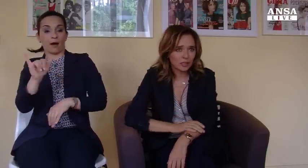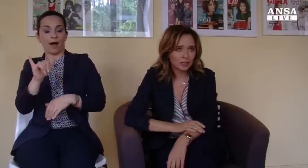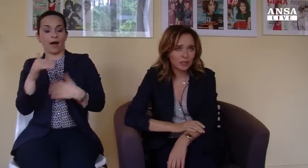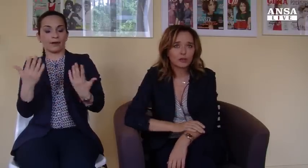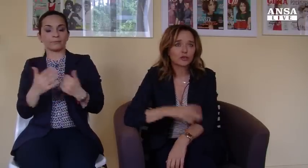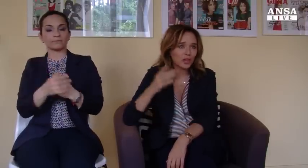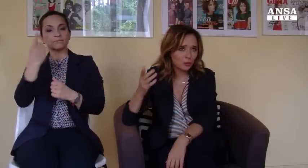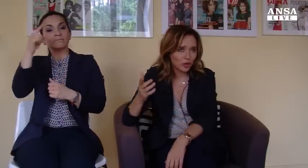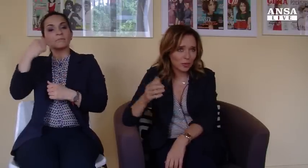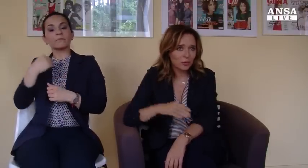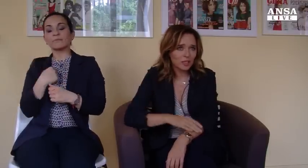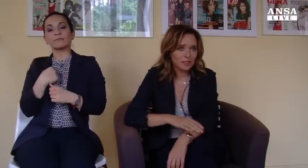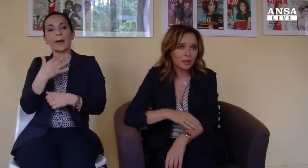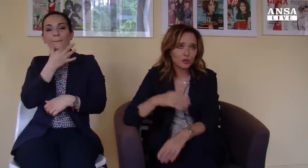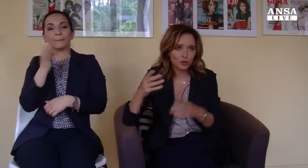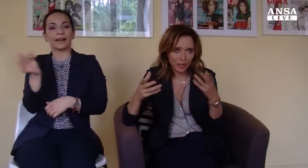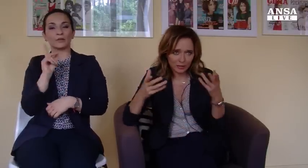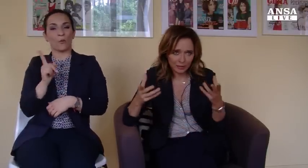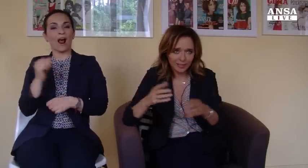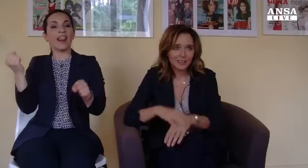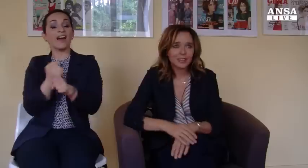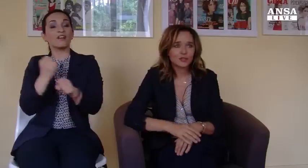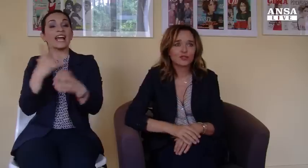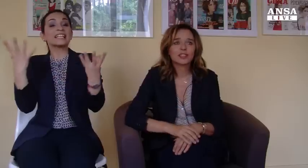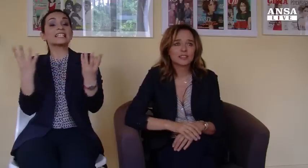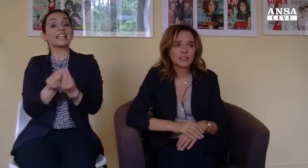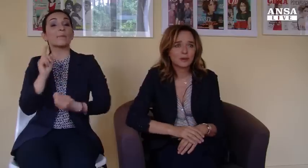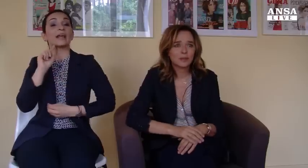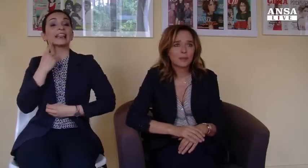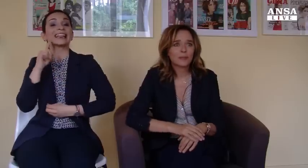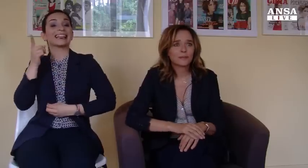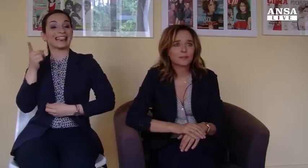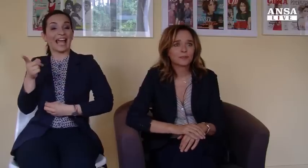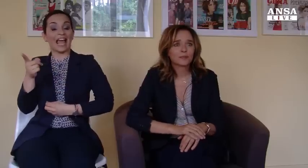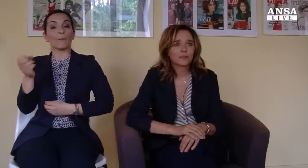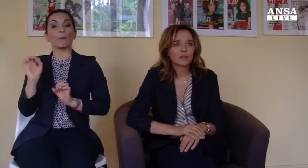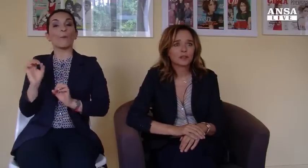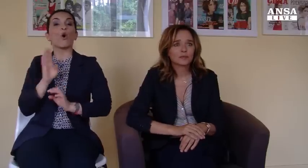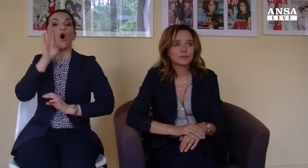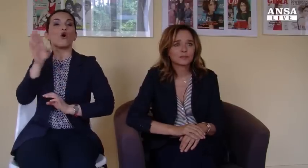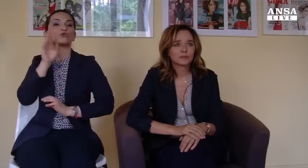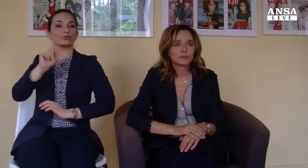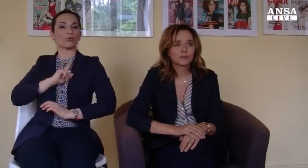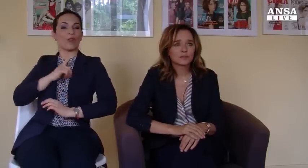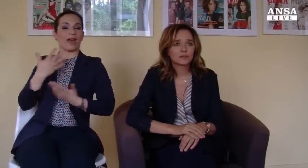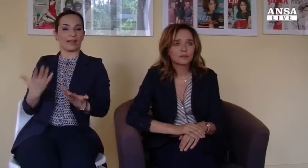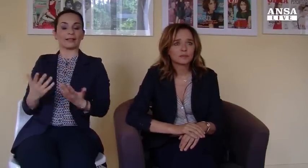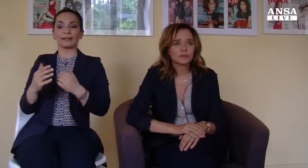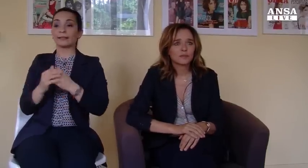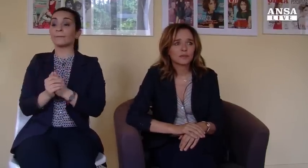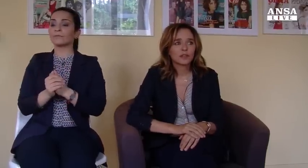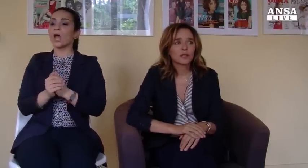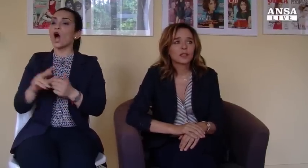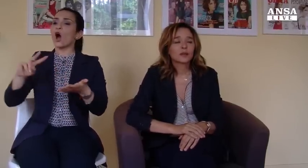lavorare con Deborah, la mia maestra, la consulente, giovanissima. E con quei problemi hai incontrato con questa nuova